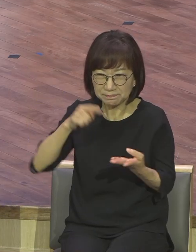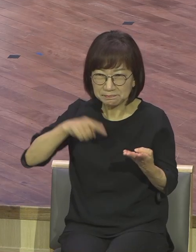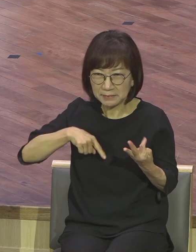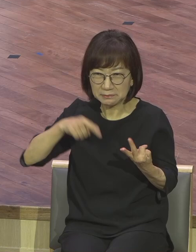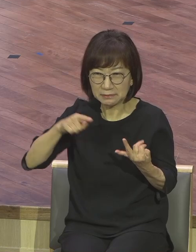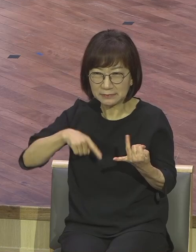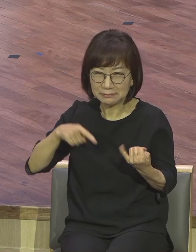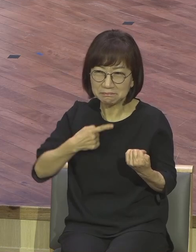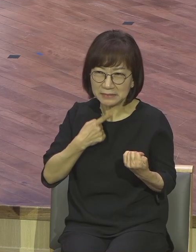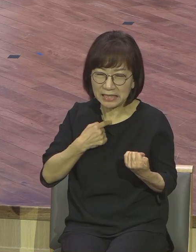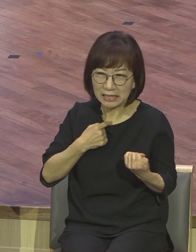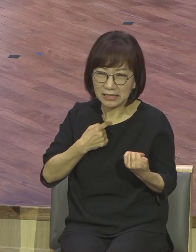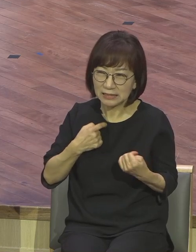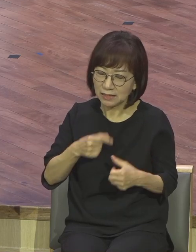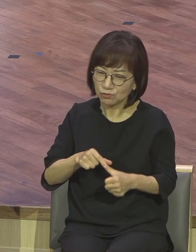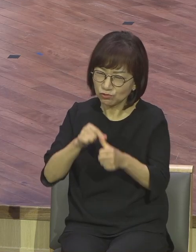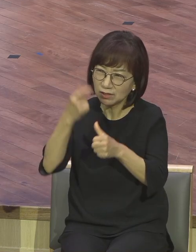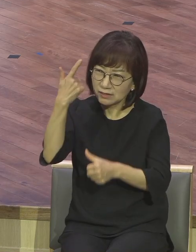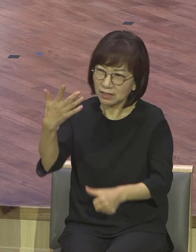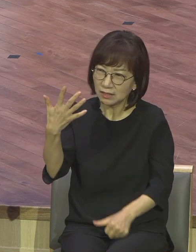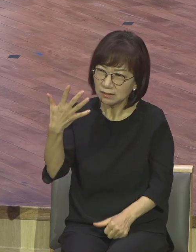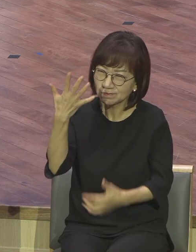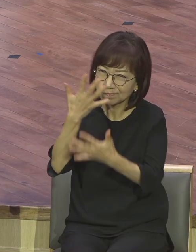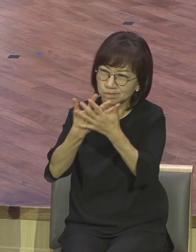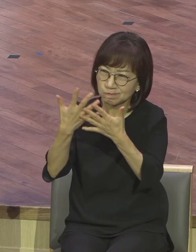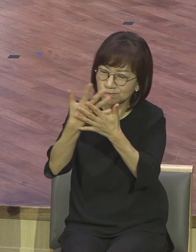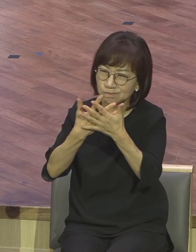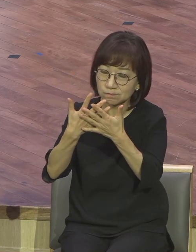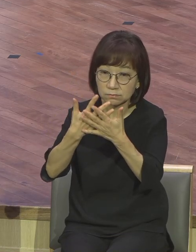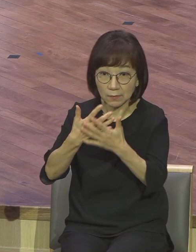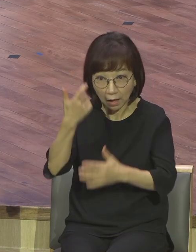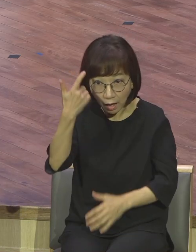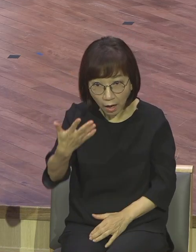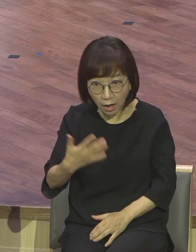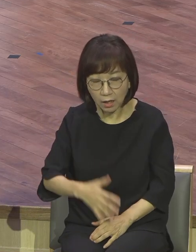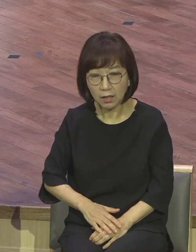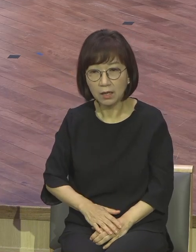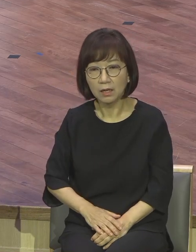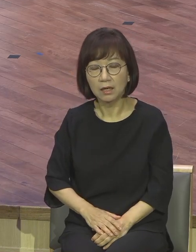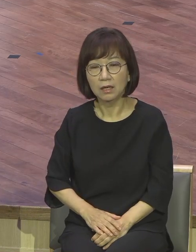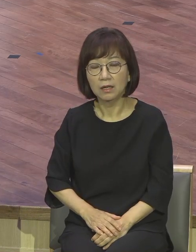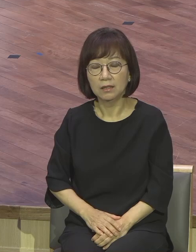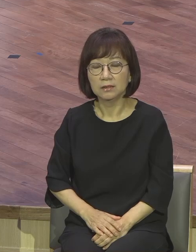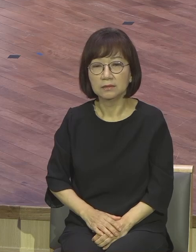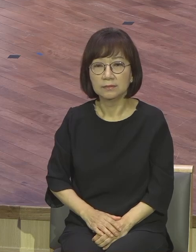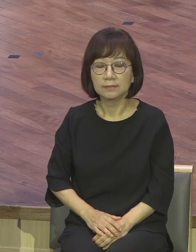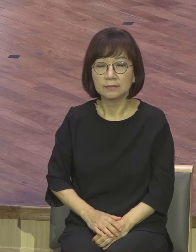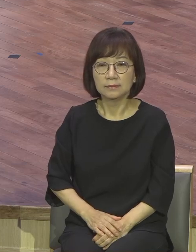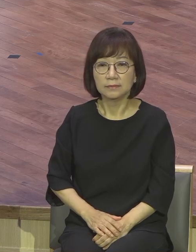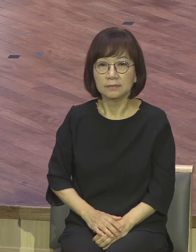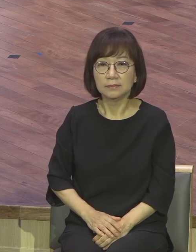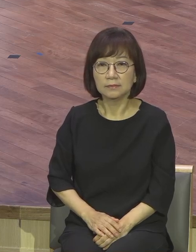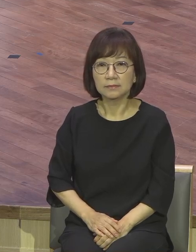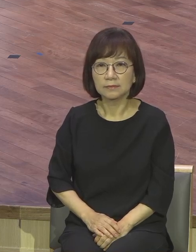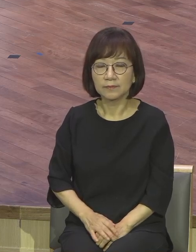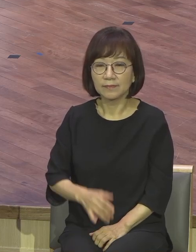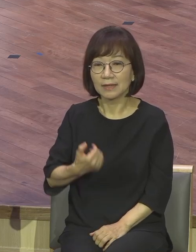이 구원받았겠나 그렇게 확신이 없는 사람들은 로마서